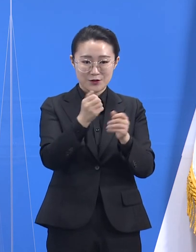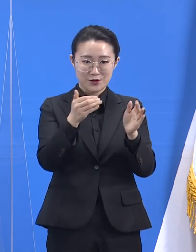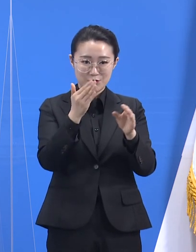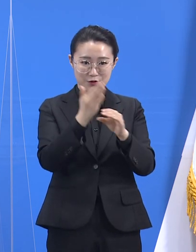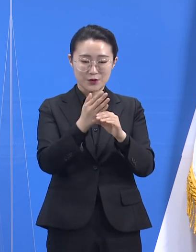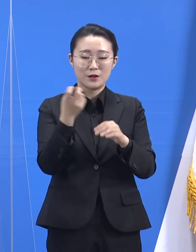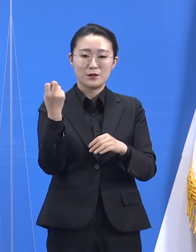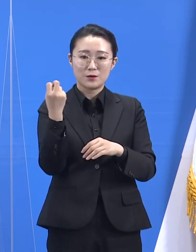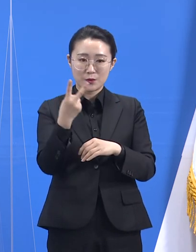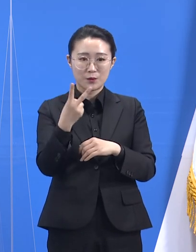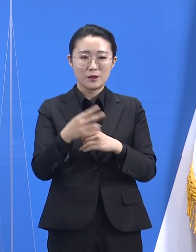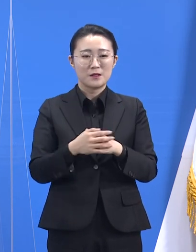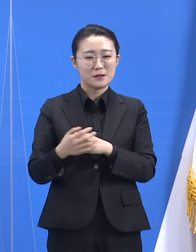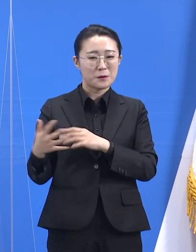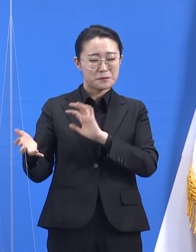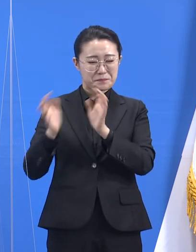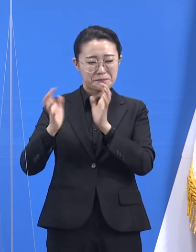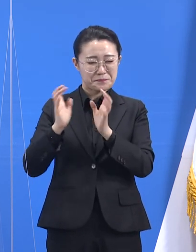있습니다.